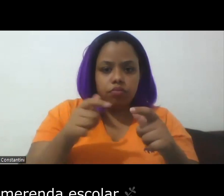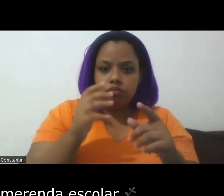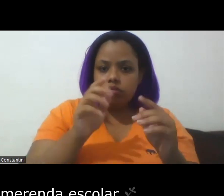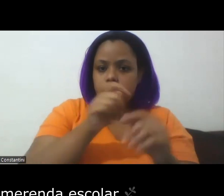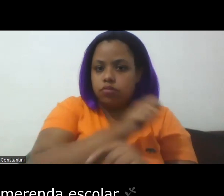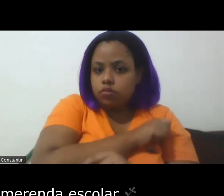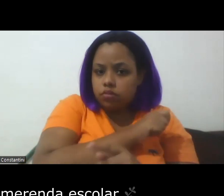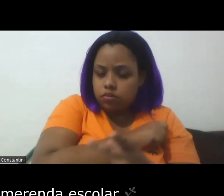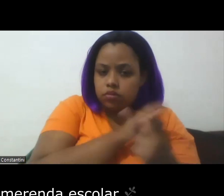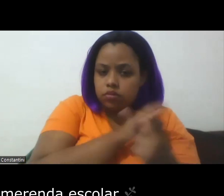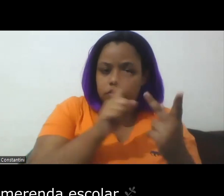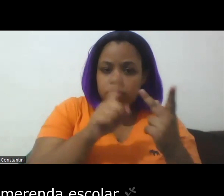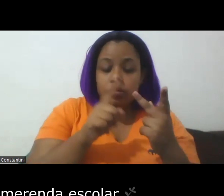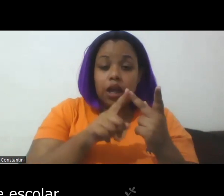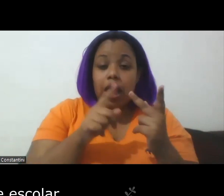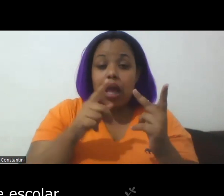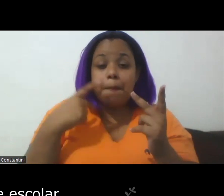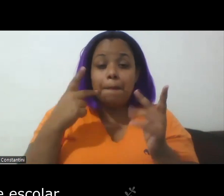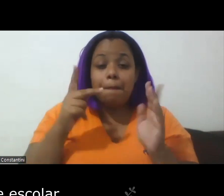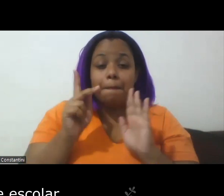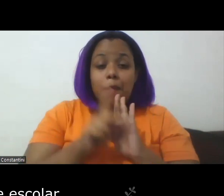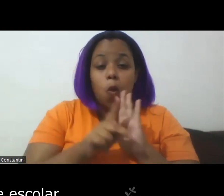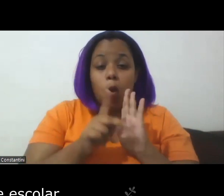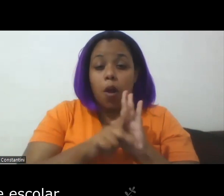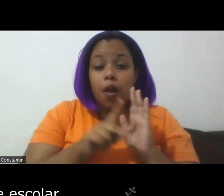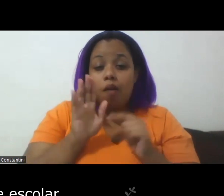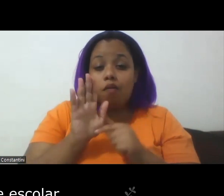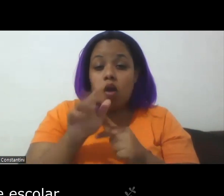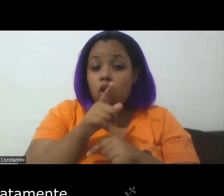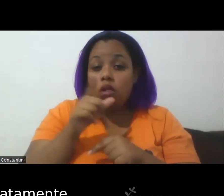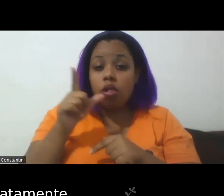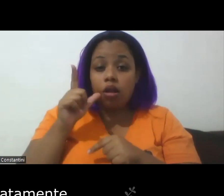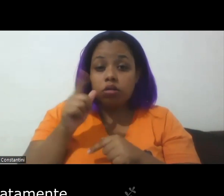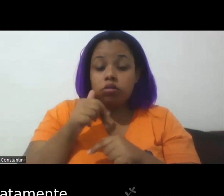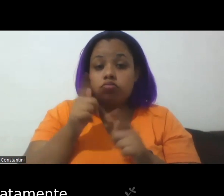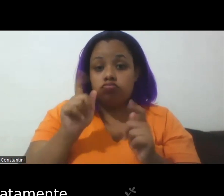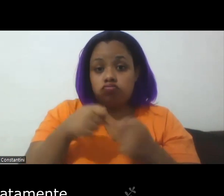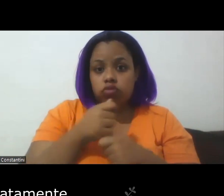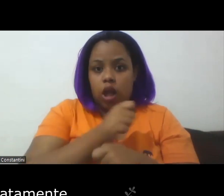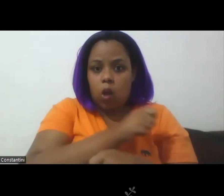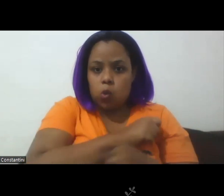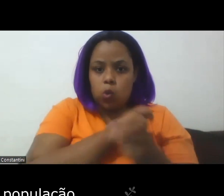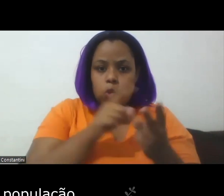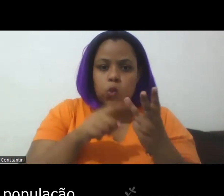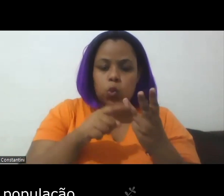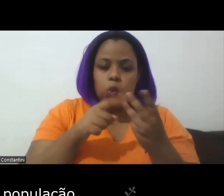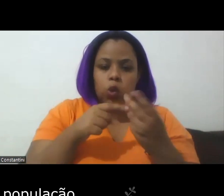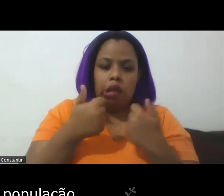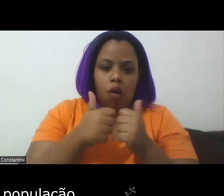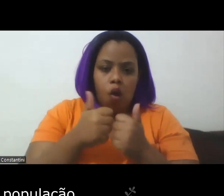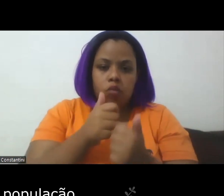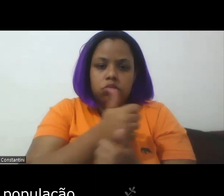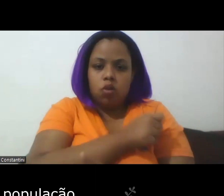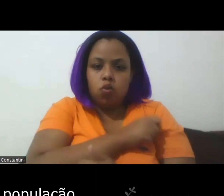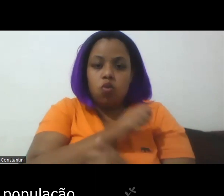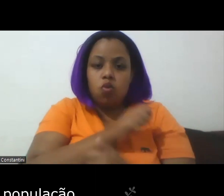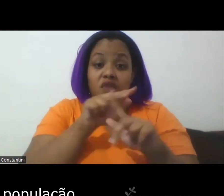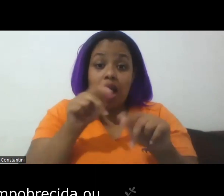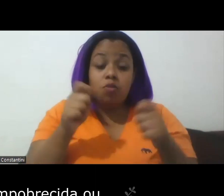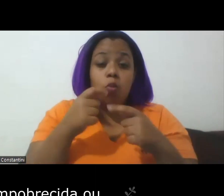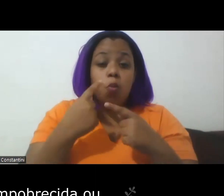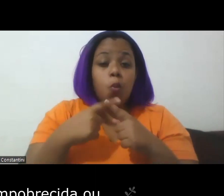como programas de merenda escolar, de transporte escolar, que visam exatamente garantir que a